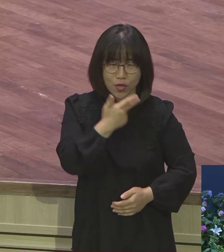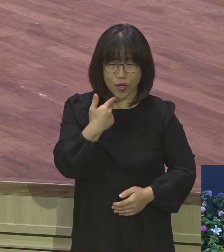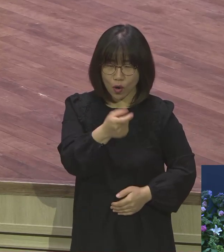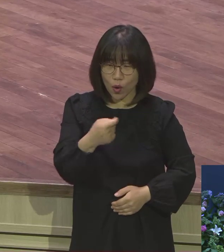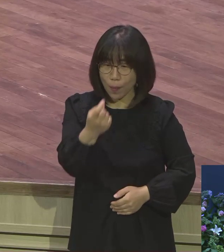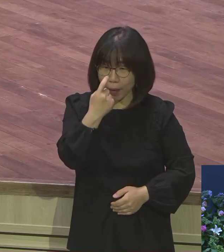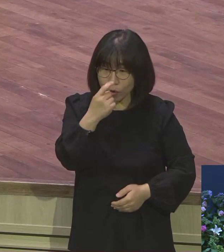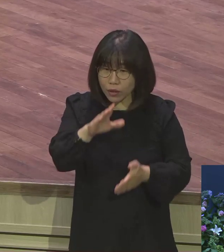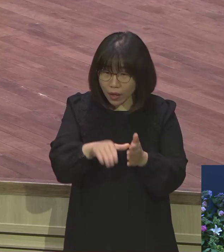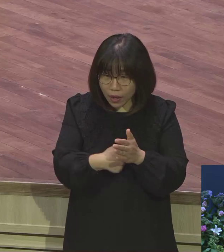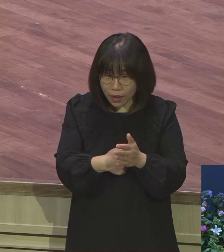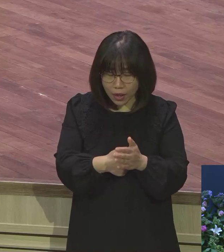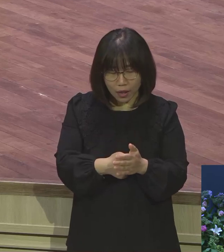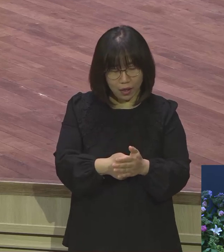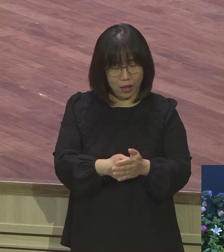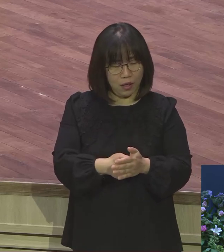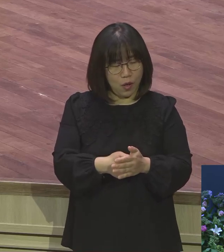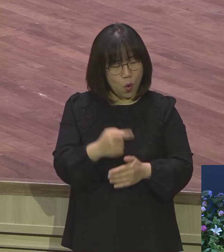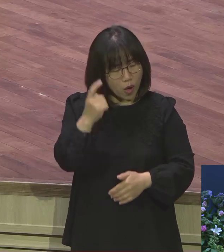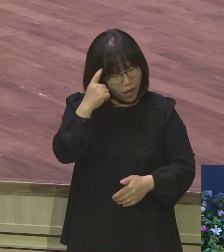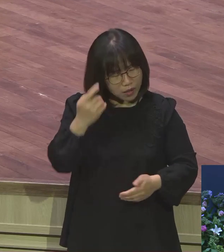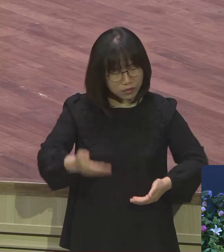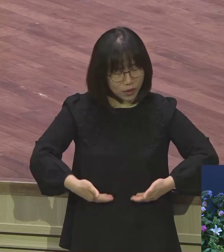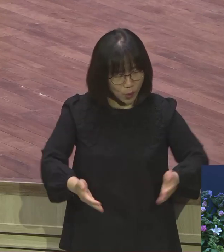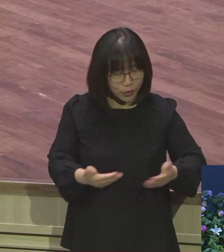입에서 붙은 게 그거예요. 왜 쓸데없는 거 이런 걸 말라 하느냐고.